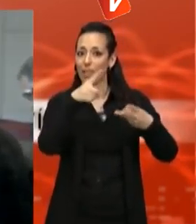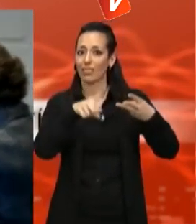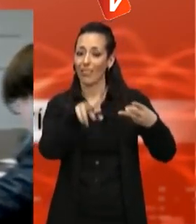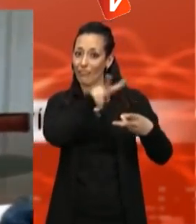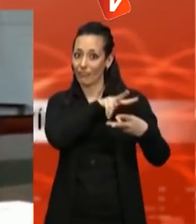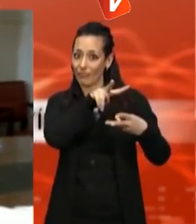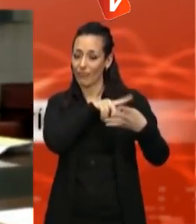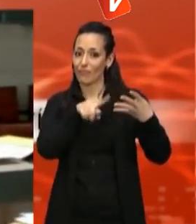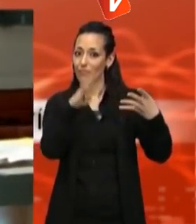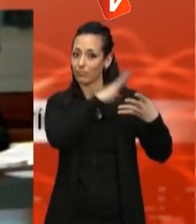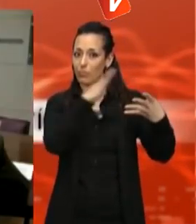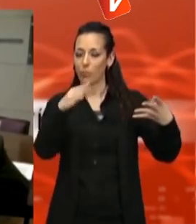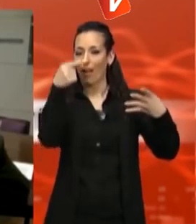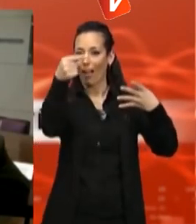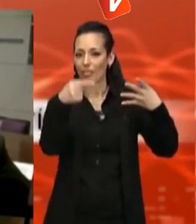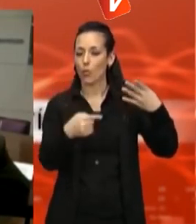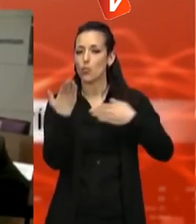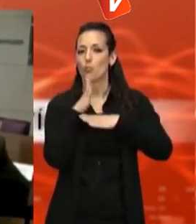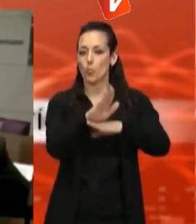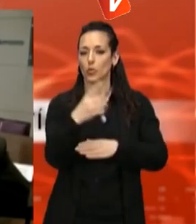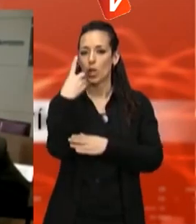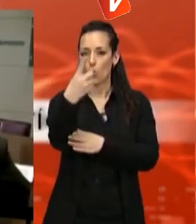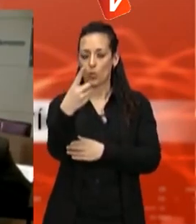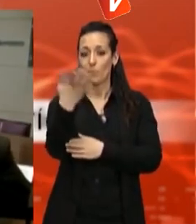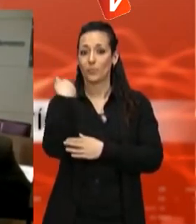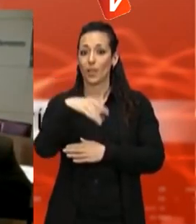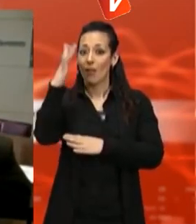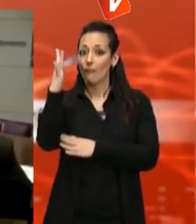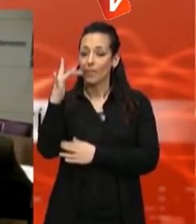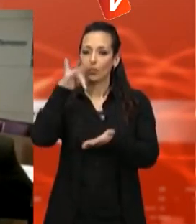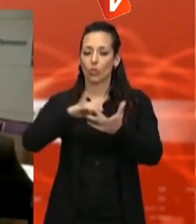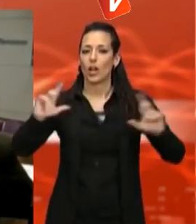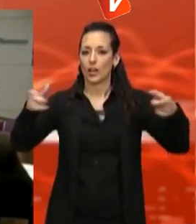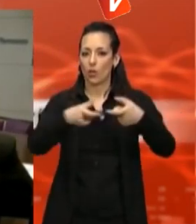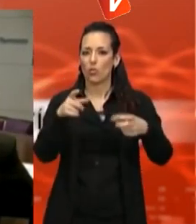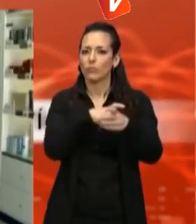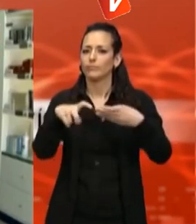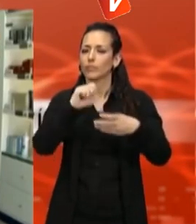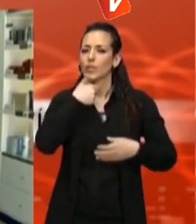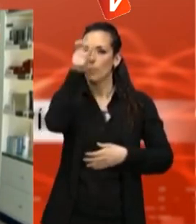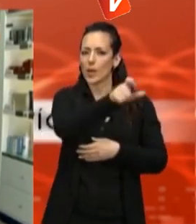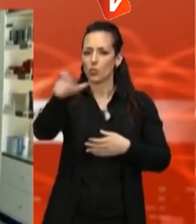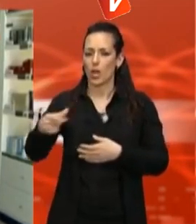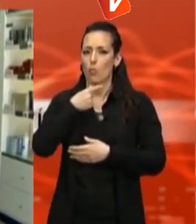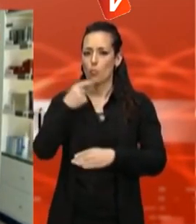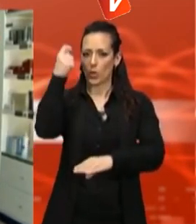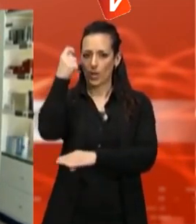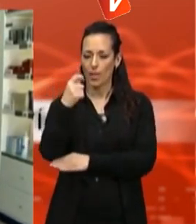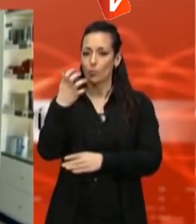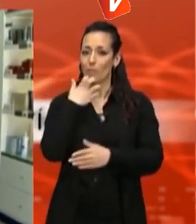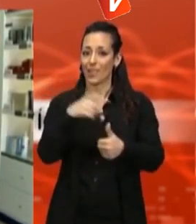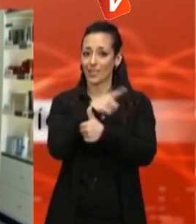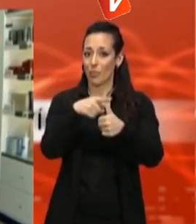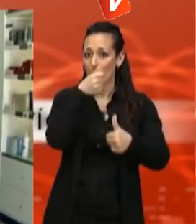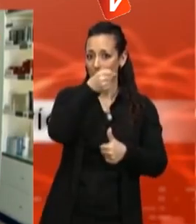Així ho han donat a conèixer els portaveus a la reunió en junta feta aquest divendres. El PSC portarà a ple l'impagament, per part del Servei Català de la Salut, de les